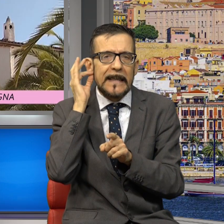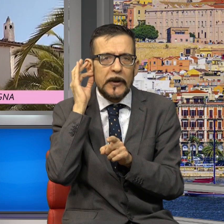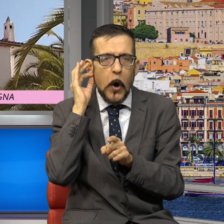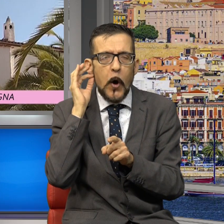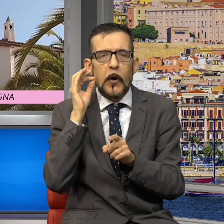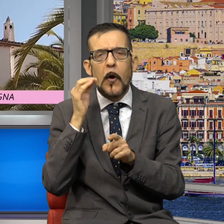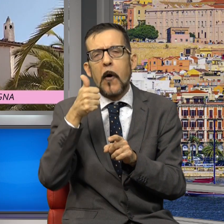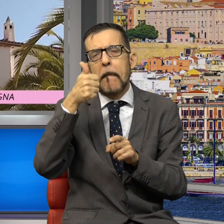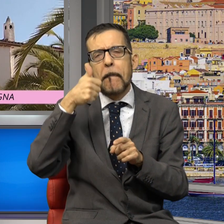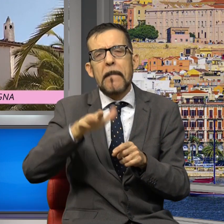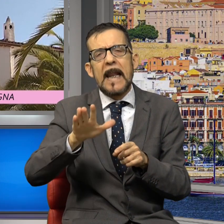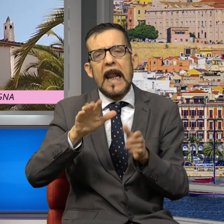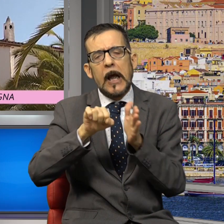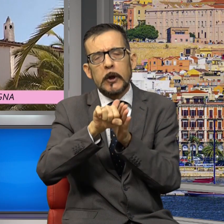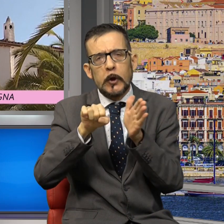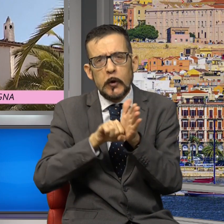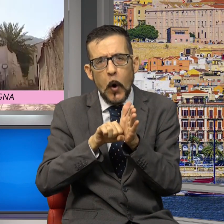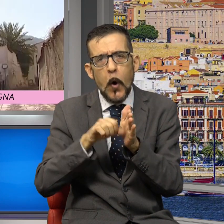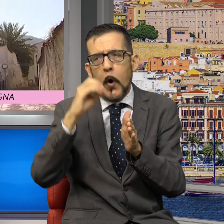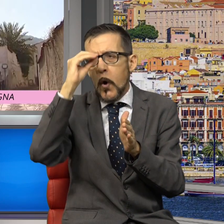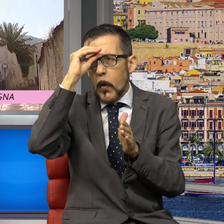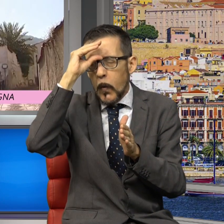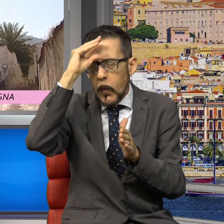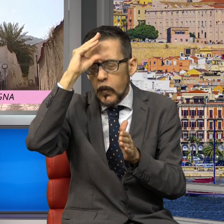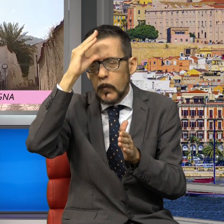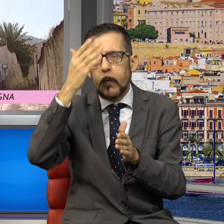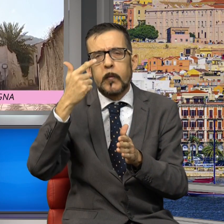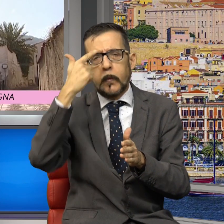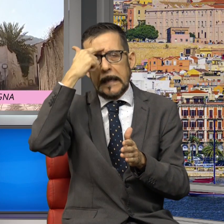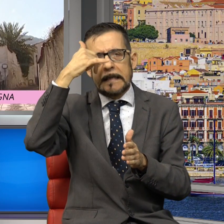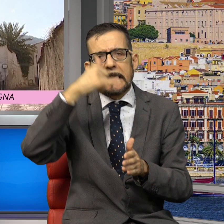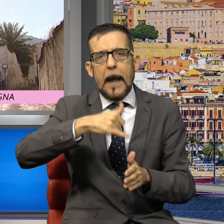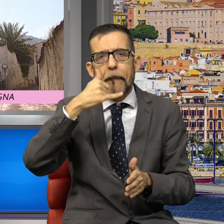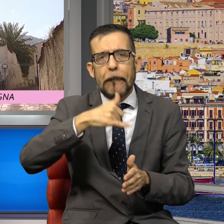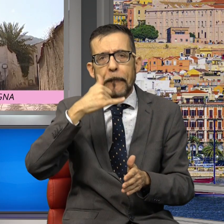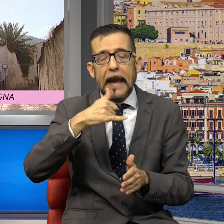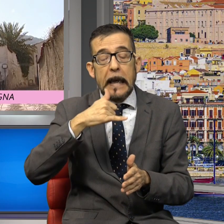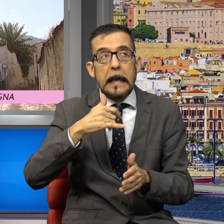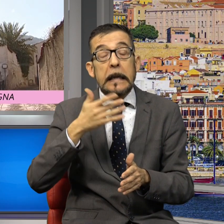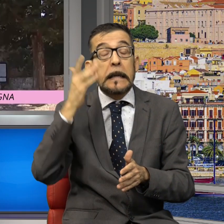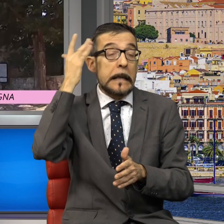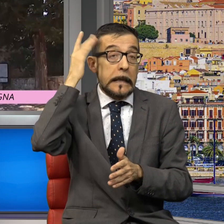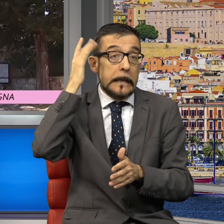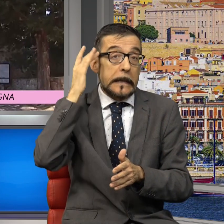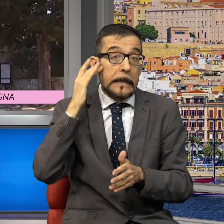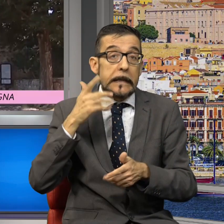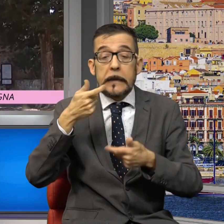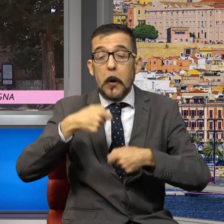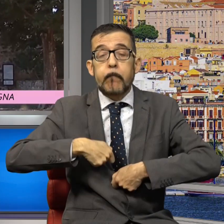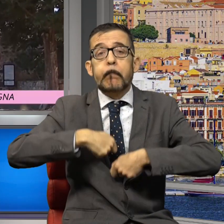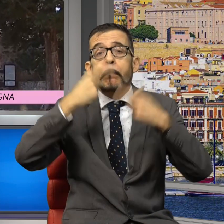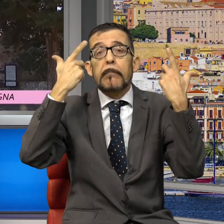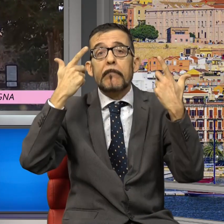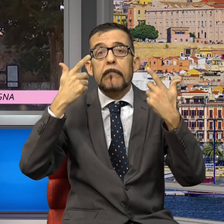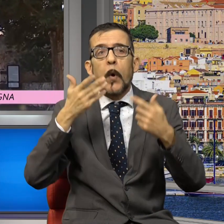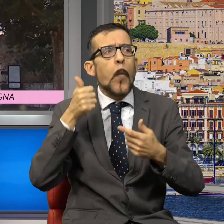millenaria, stratificazione di culture e di saperi, elementi che però rischiano di perdersi perché tra qualche anno non vi sarà più